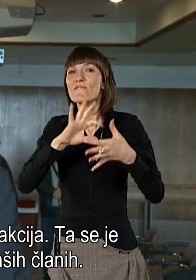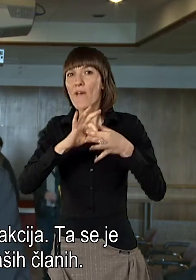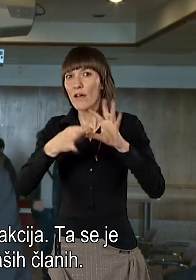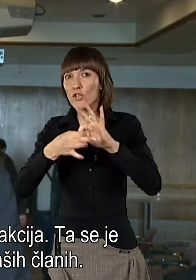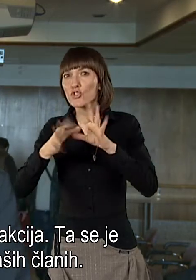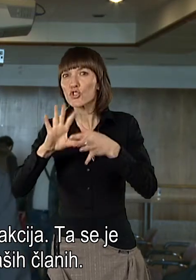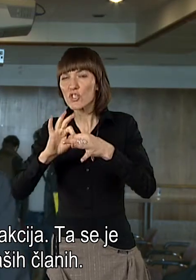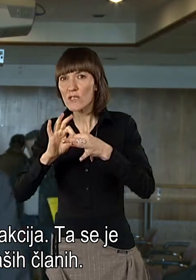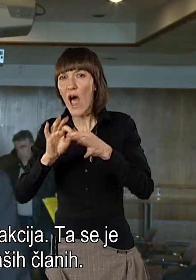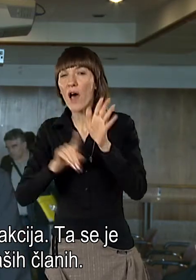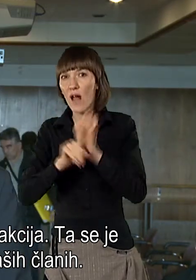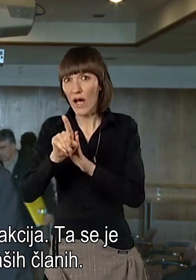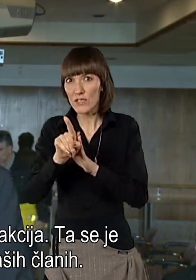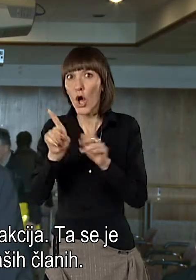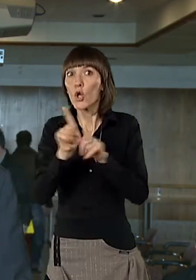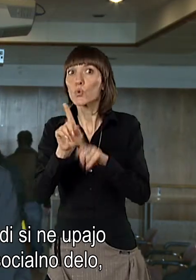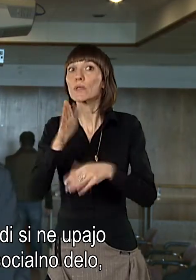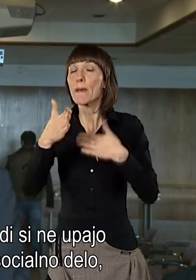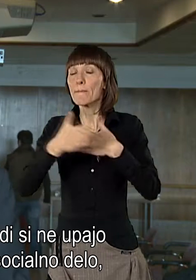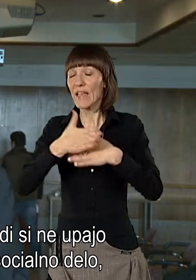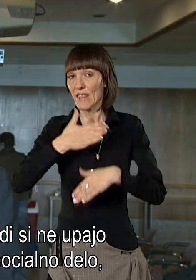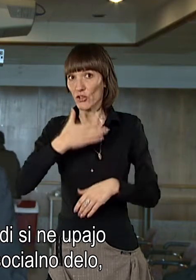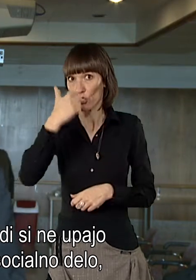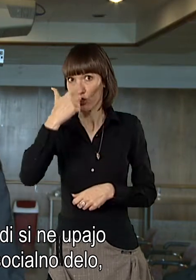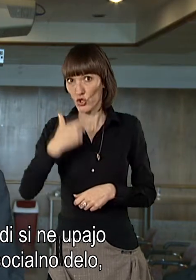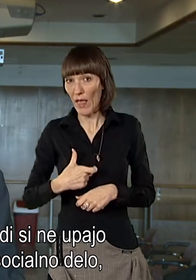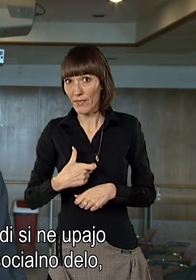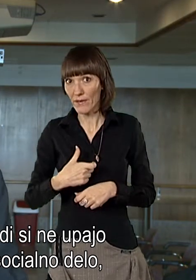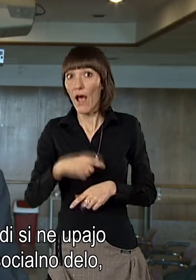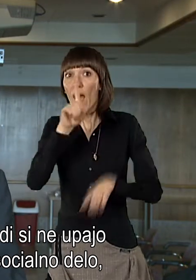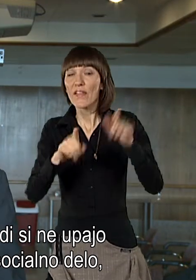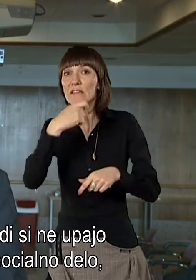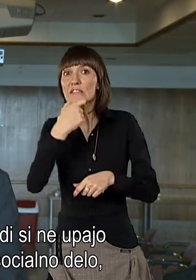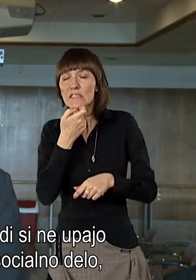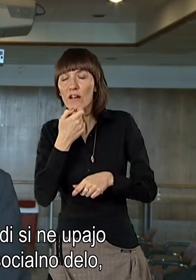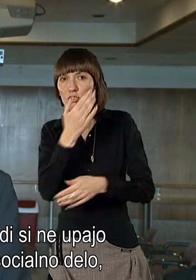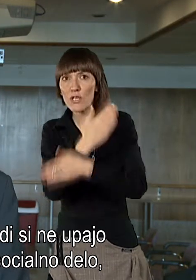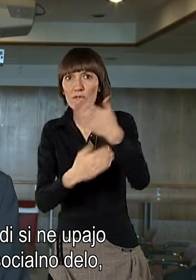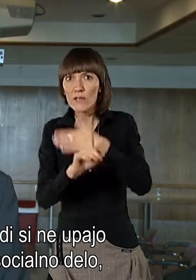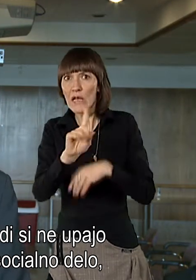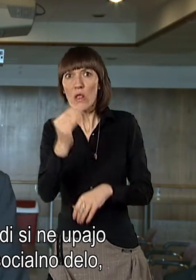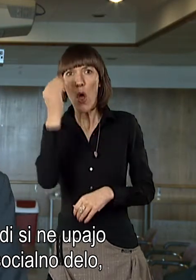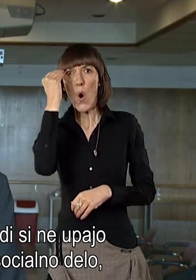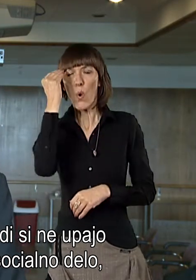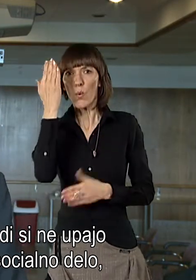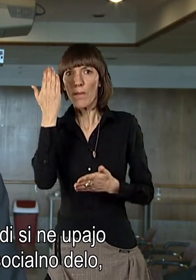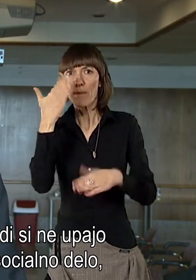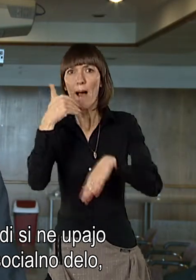pokazala tudi pri nas, na naše člane. Zakaj? Nehteri starejši invalidi si ne upajo